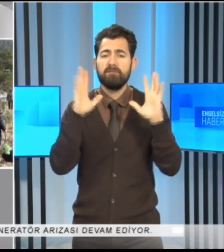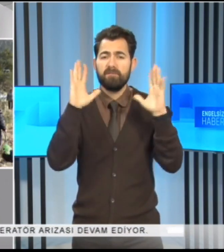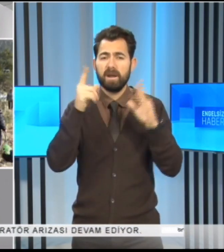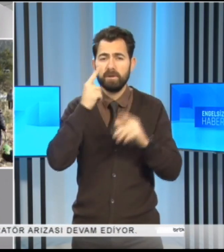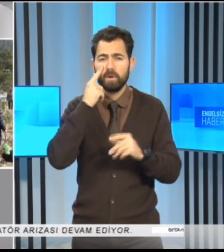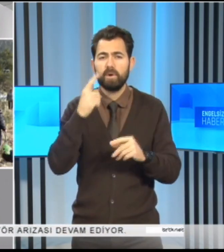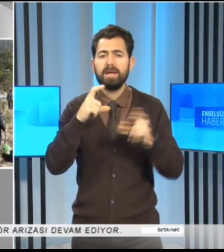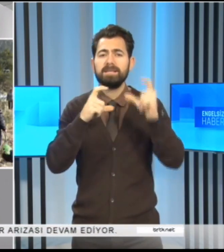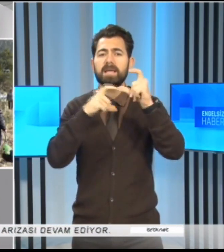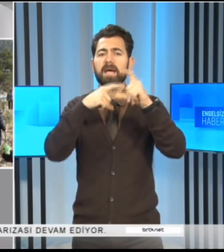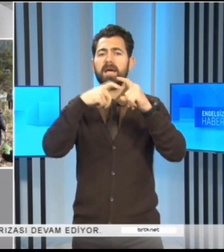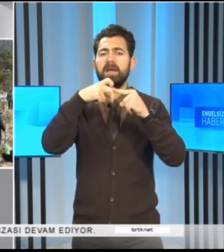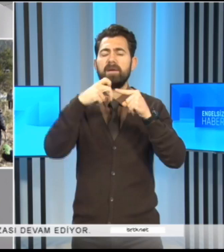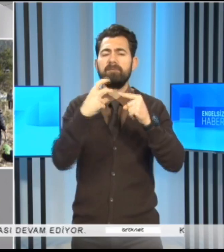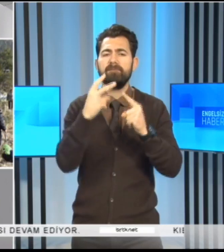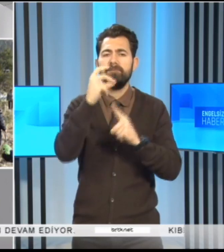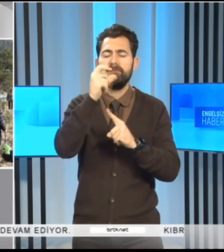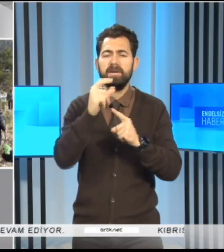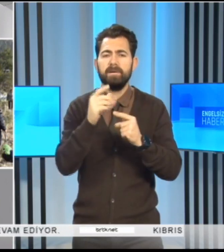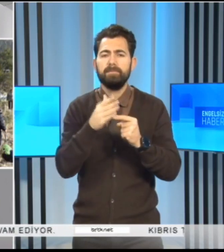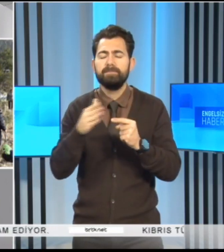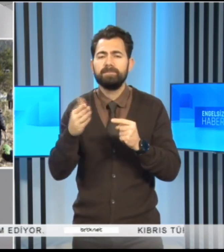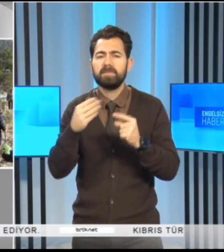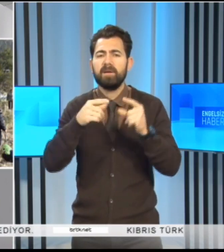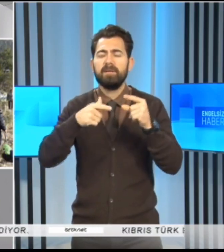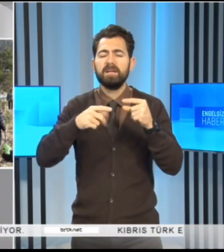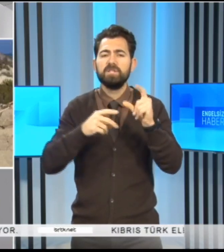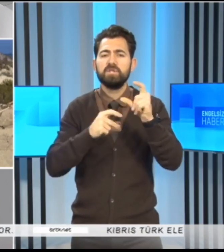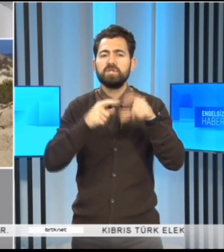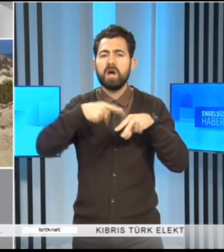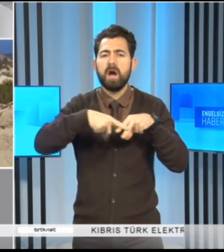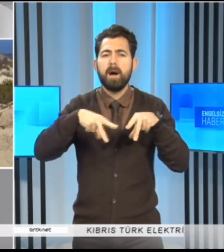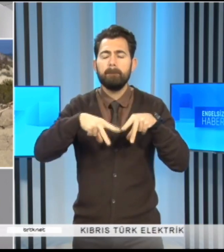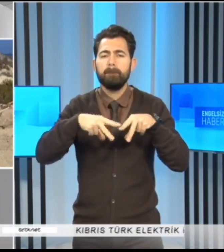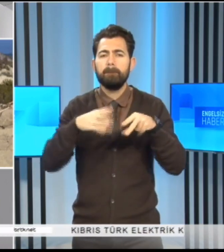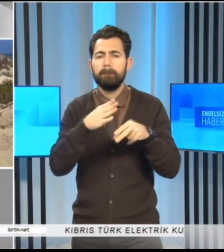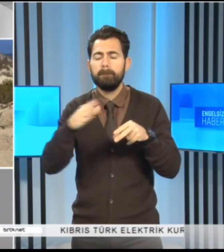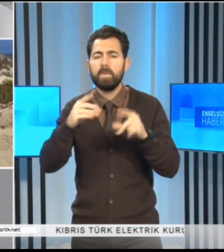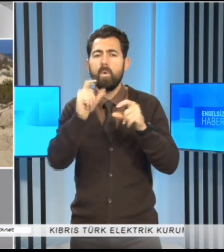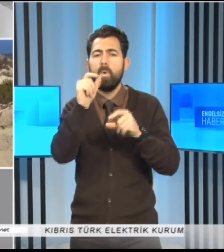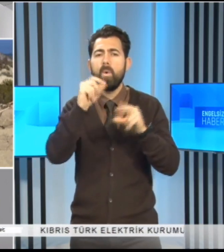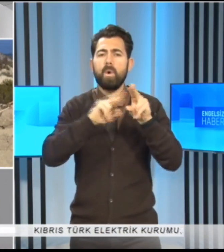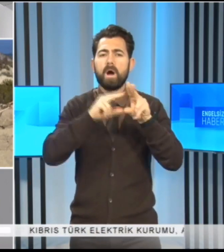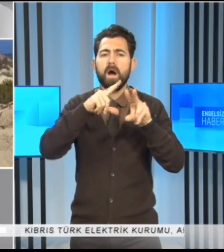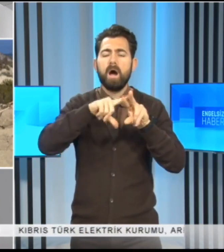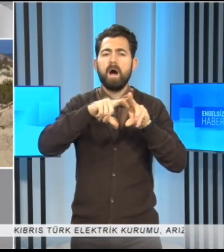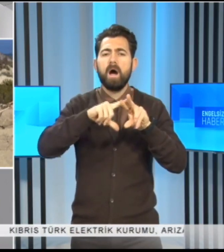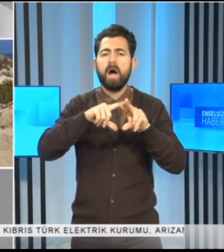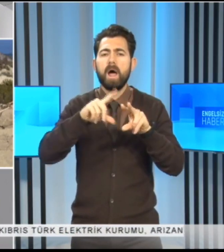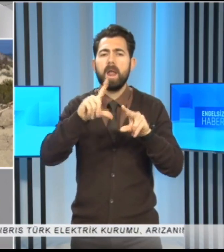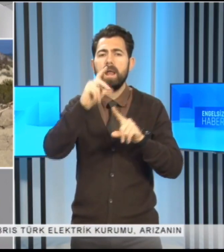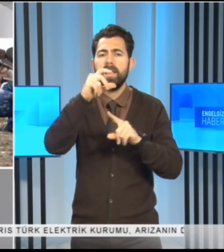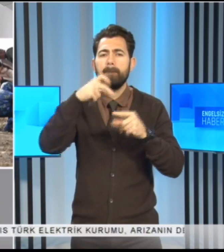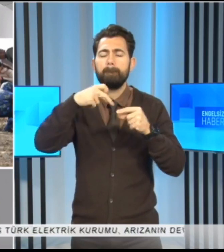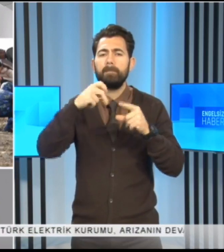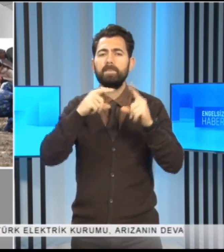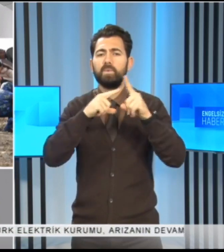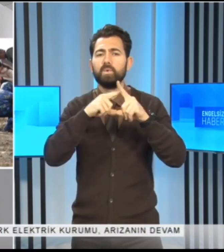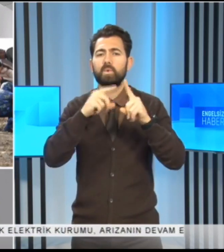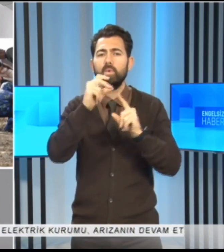katıldığı etkinlikte servi, fıstık çamı, okaliptüs